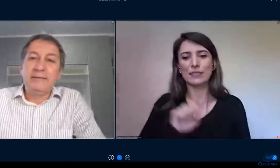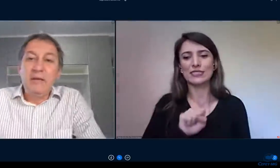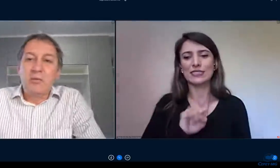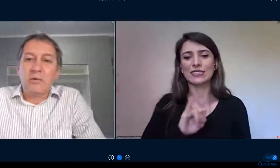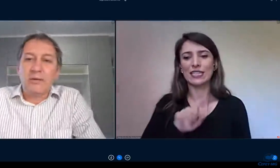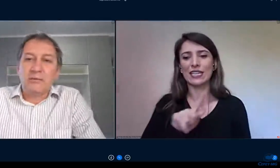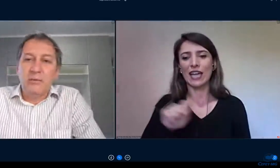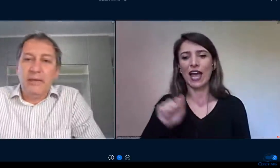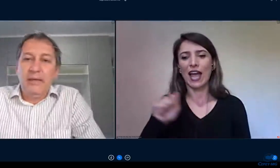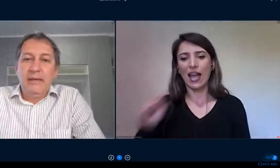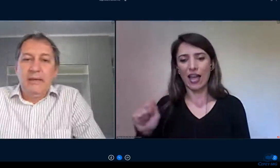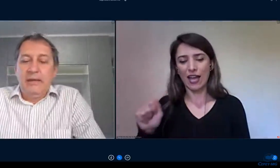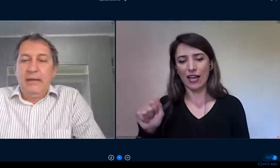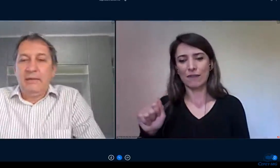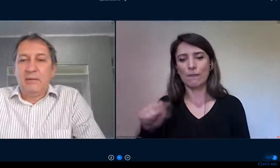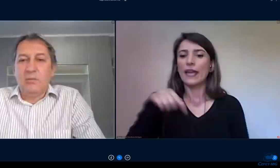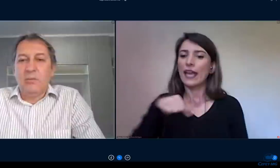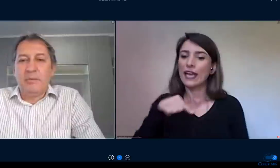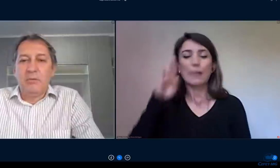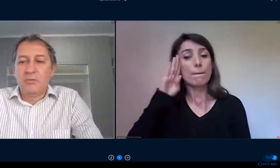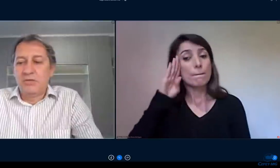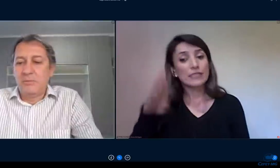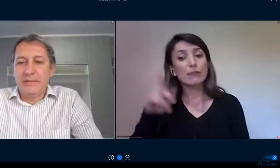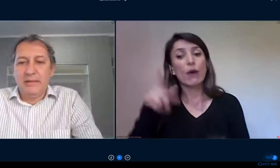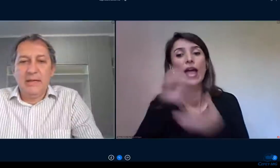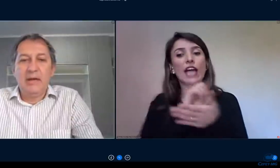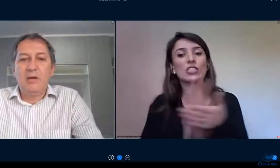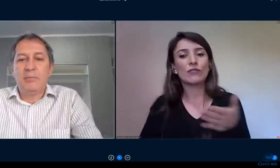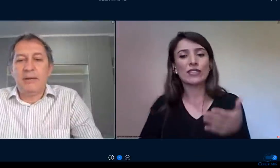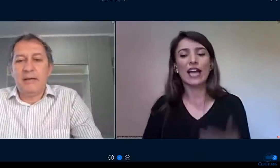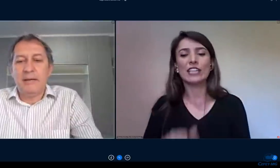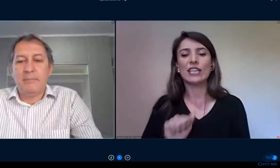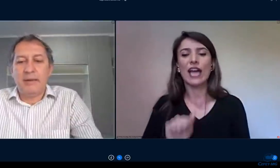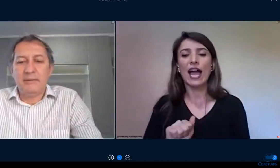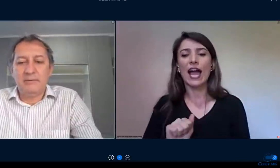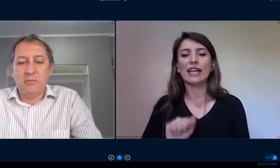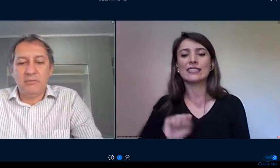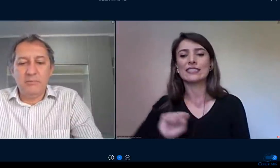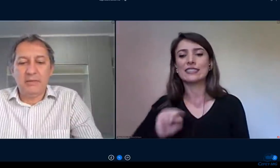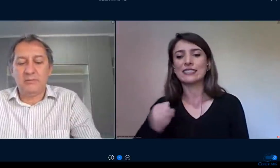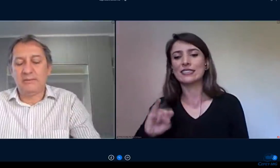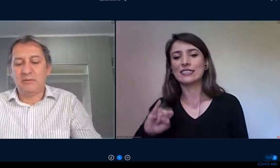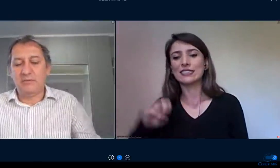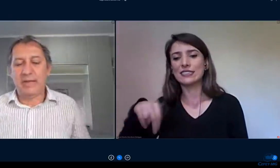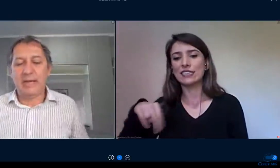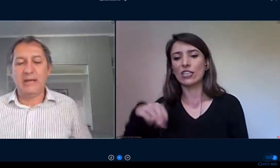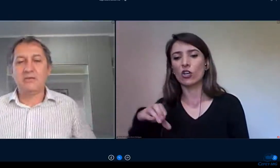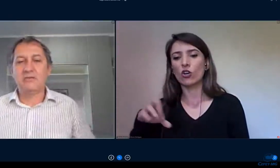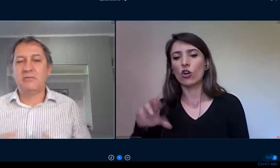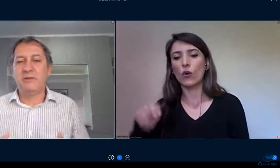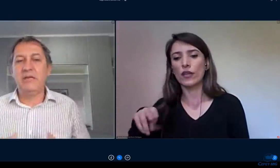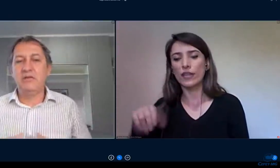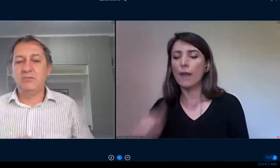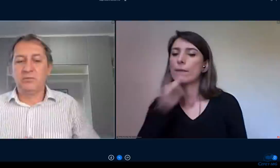assíncronas não é? então o upload de material para desenvolvimento das atividades de vídeos